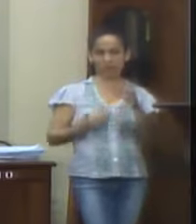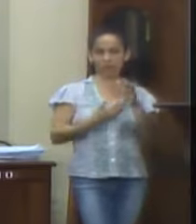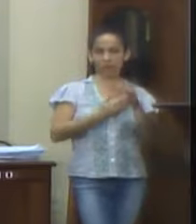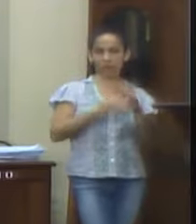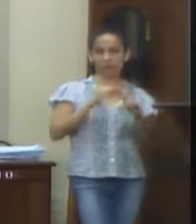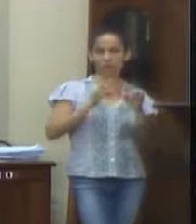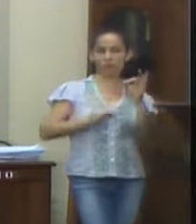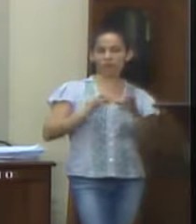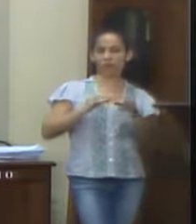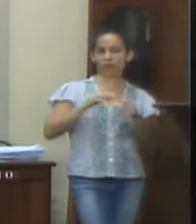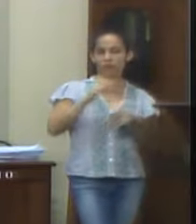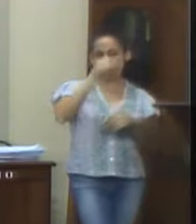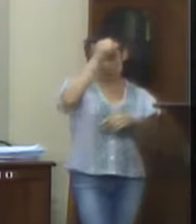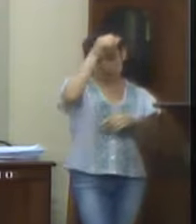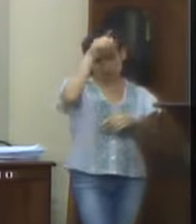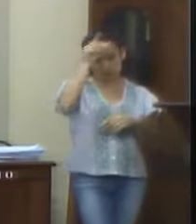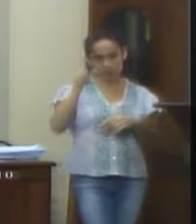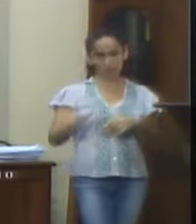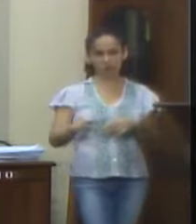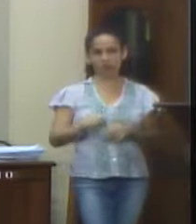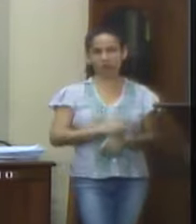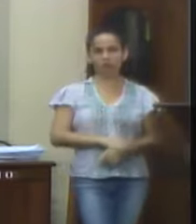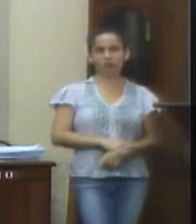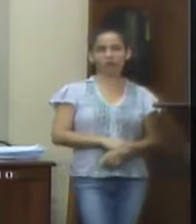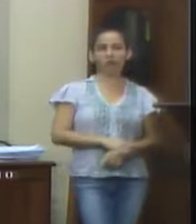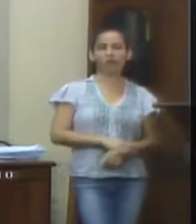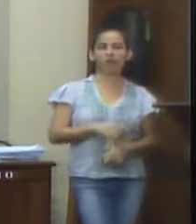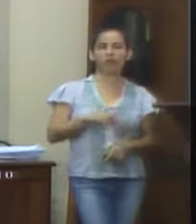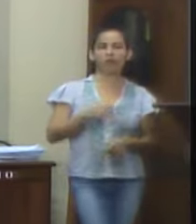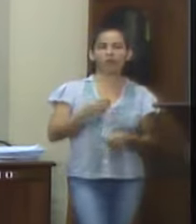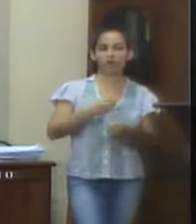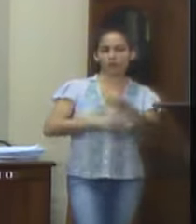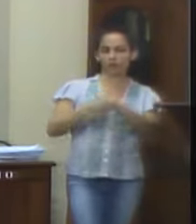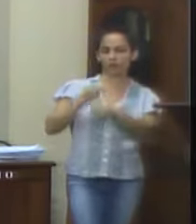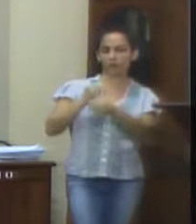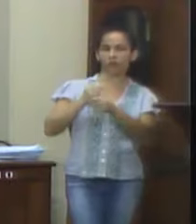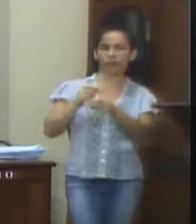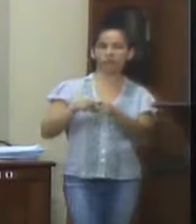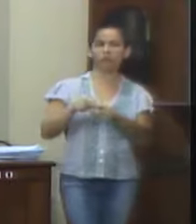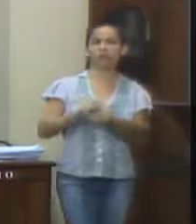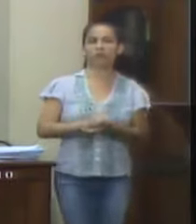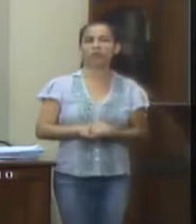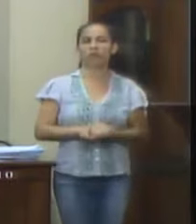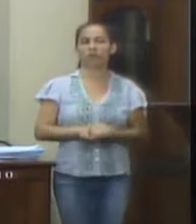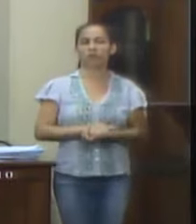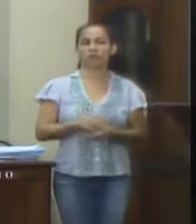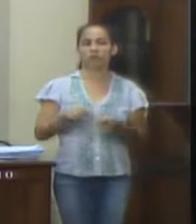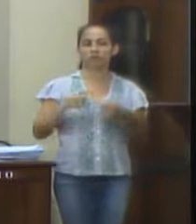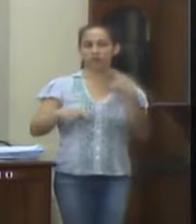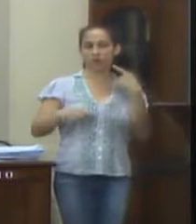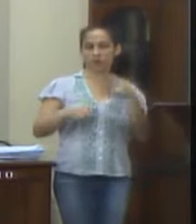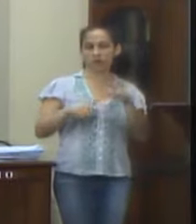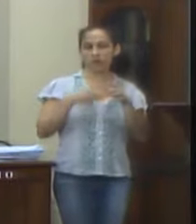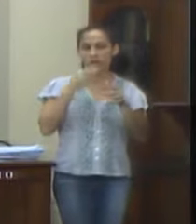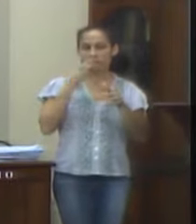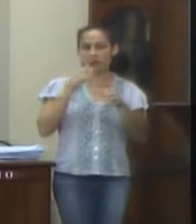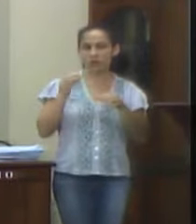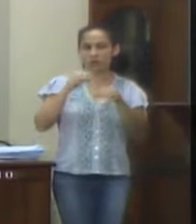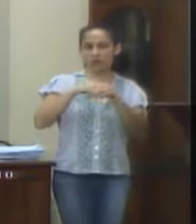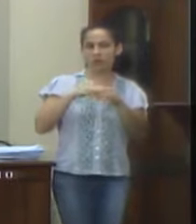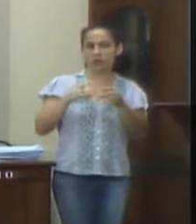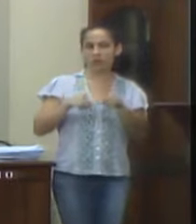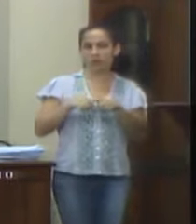julgamento das contas do prefeito Luiz Fernando Portada da Graça, exercício de 2017, era divergente do exposto no voto,